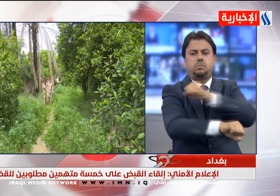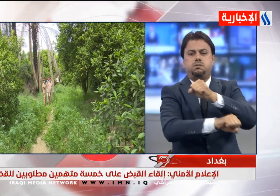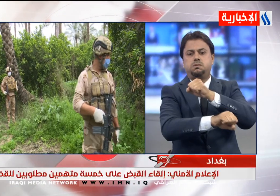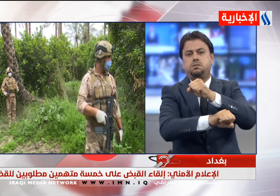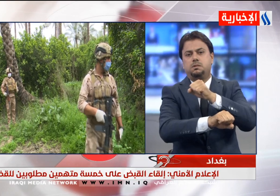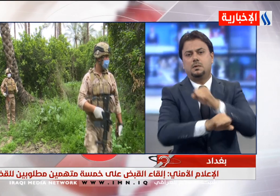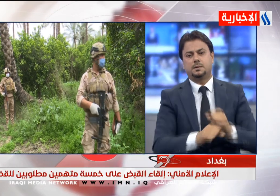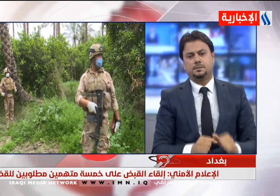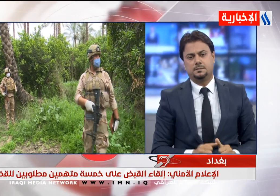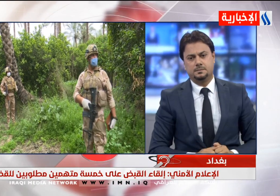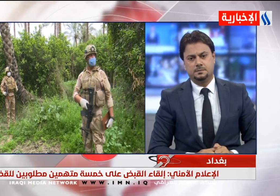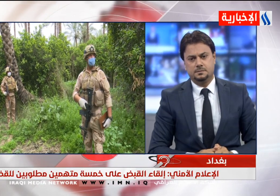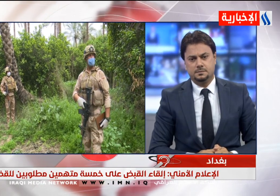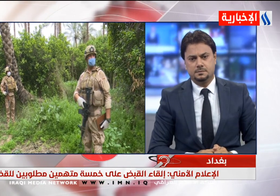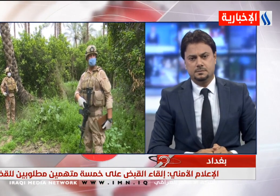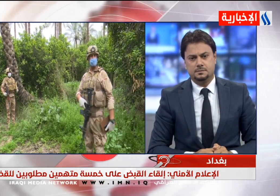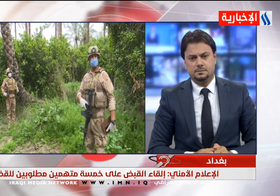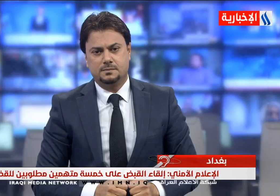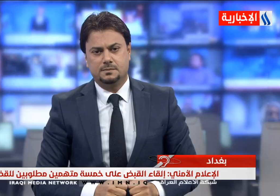المستخدم